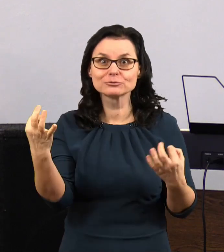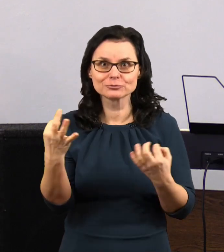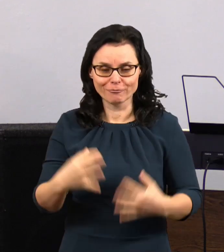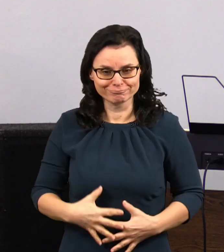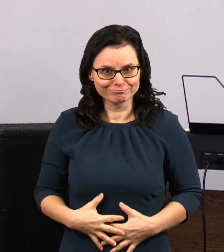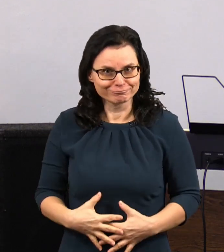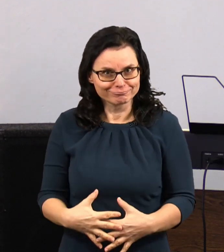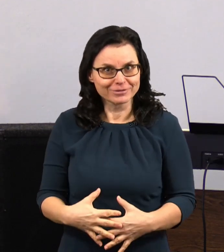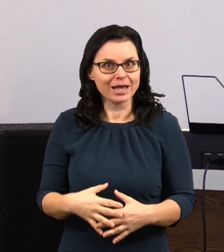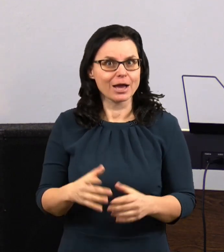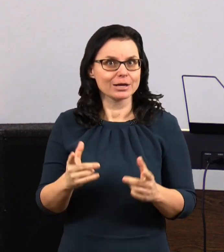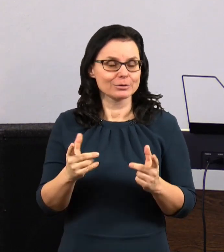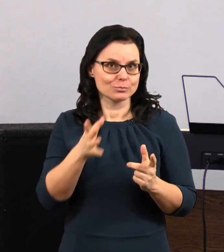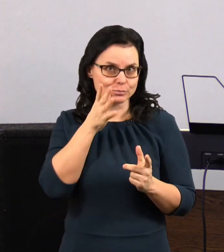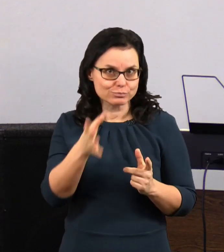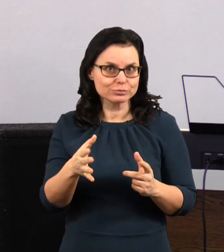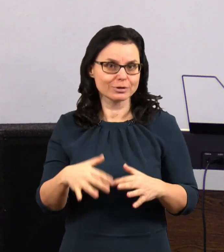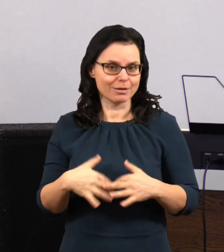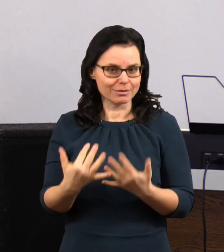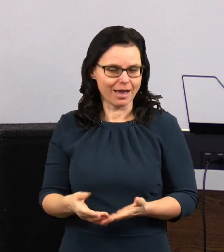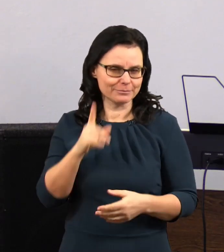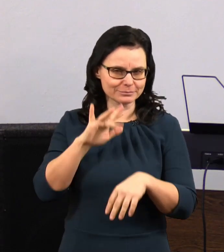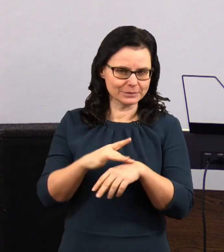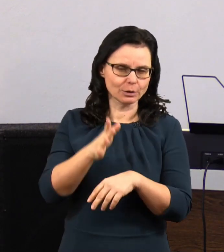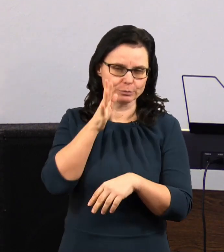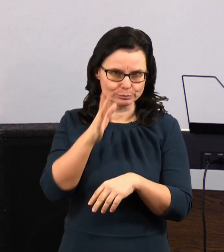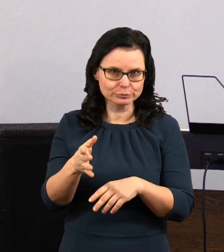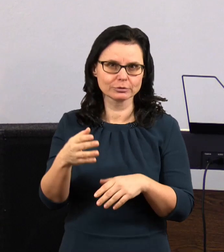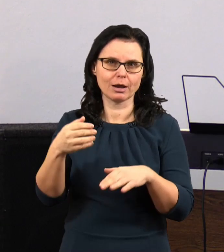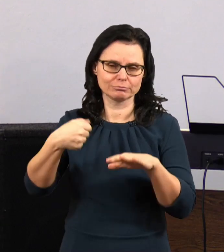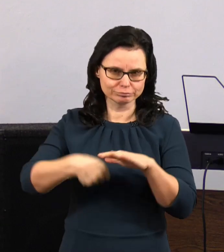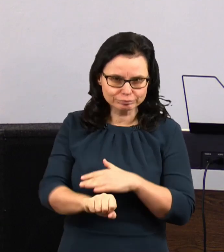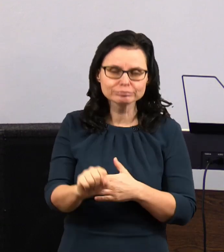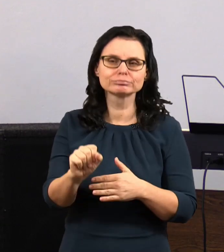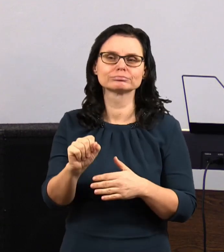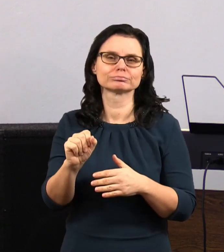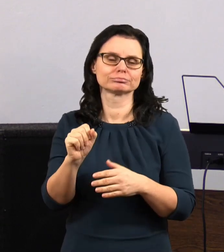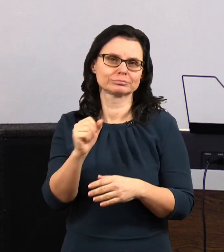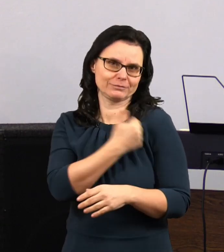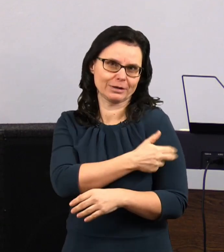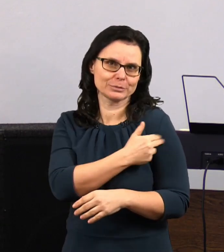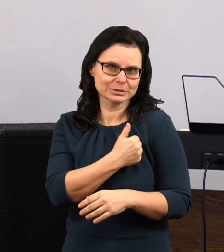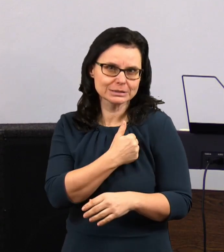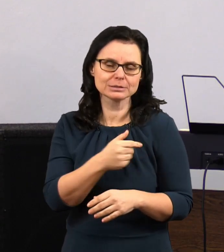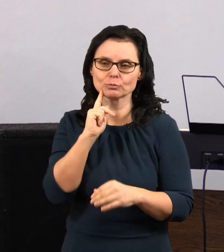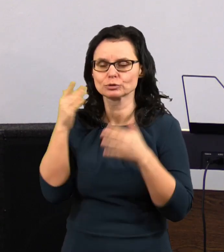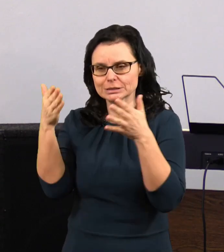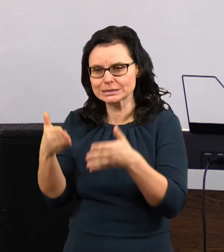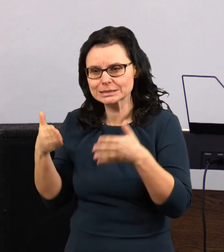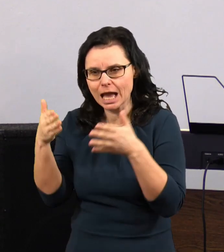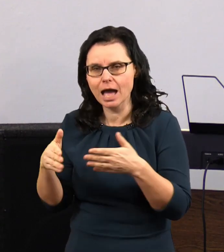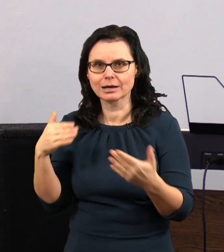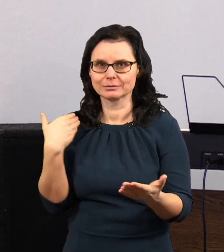věděli, že ona bude muset jít někde do nemocnice a tam přivez to mimínko na svět a že se bude muset o něho starat.